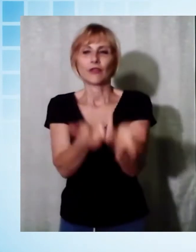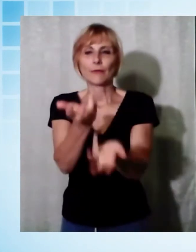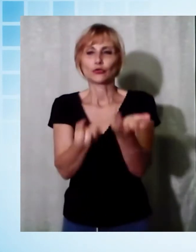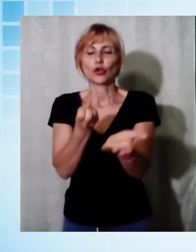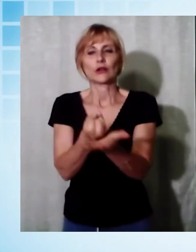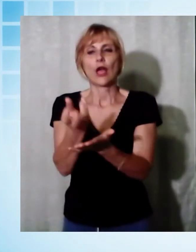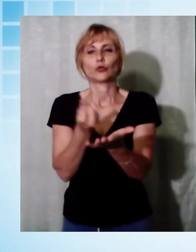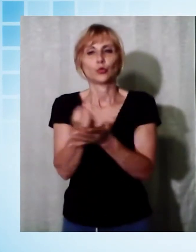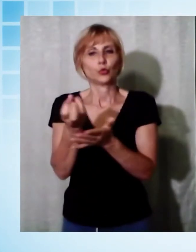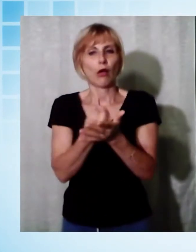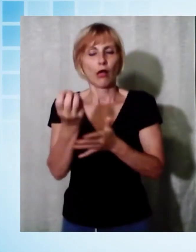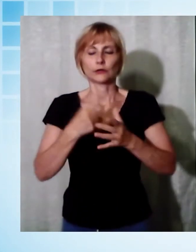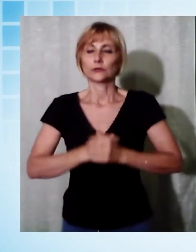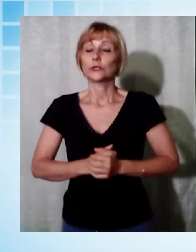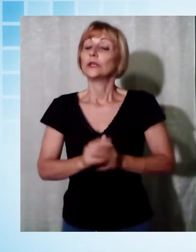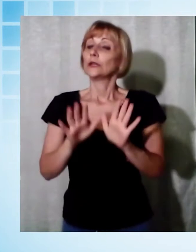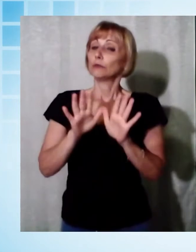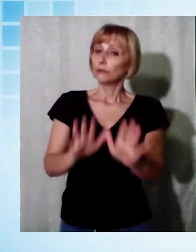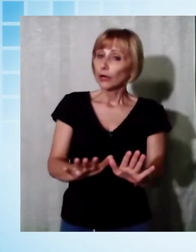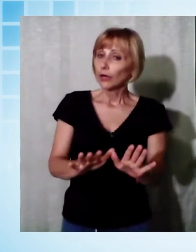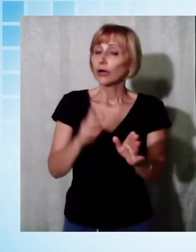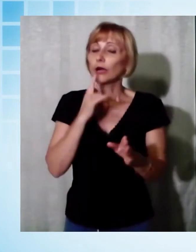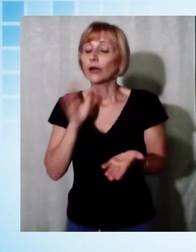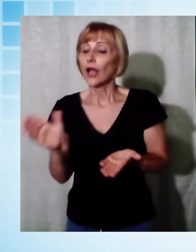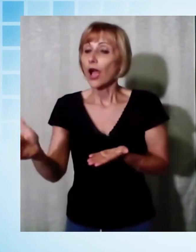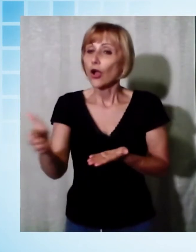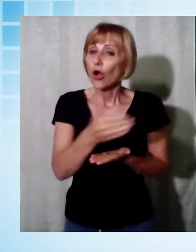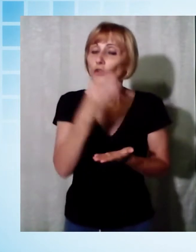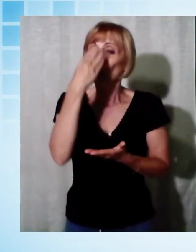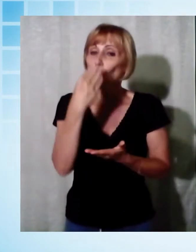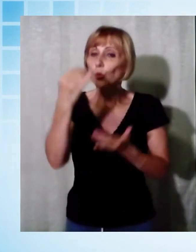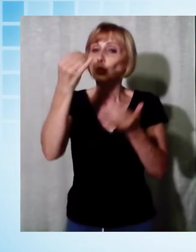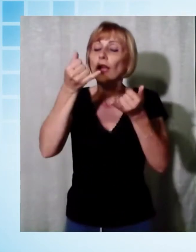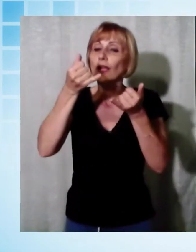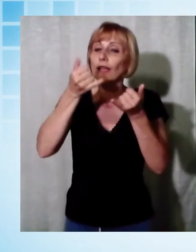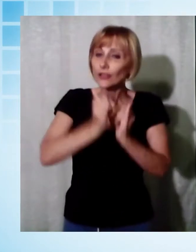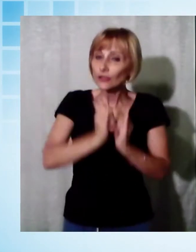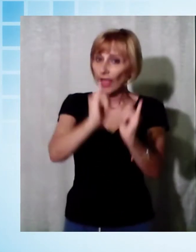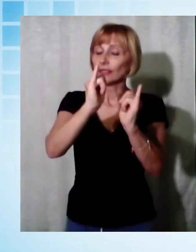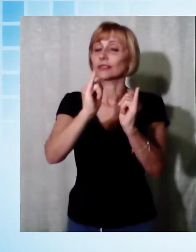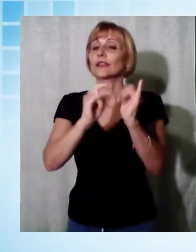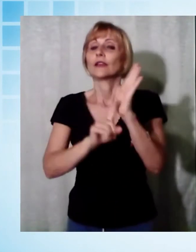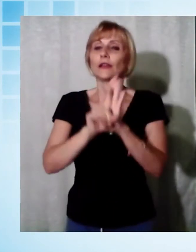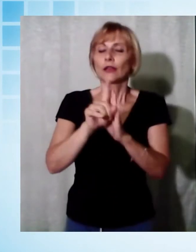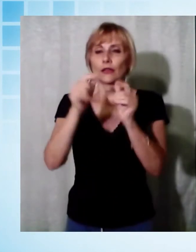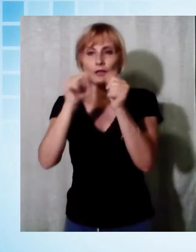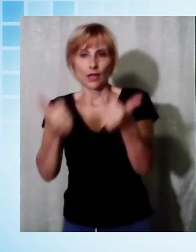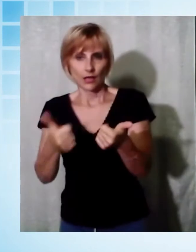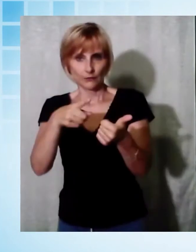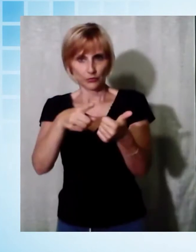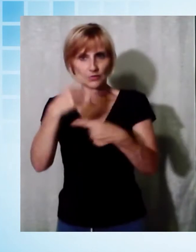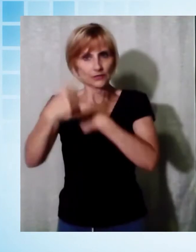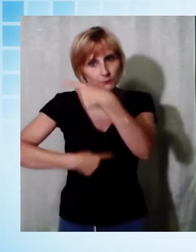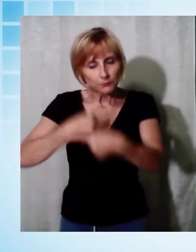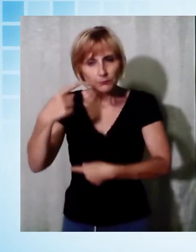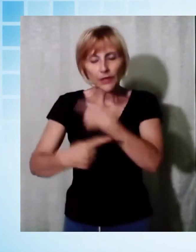ricordare che se viene raccolta a luna crescente gli effetti cambiano totalmente. Per questo in certe occasioni sentiamo dire che ieri sera ho preso una